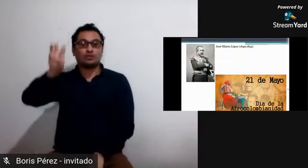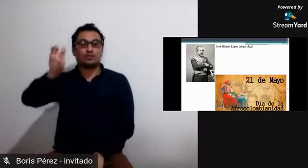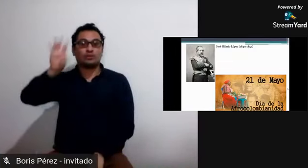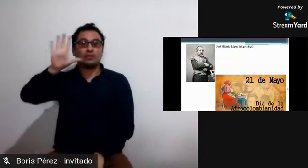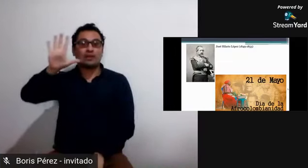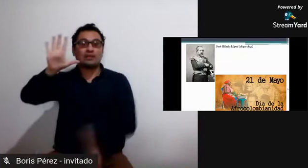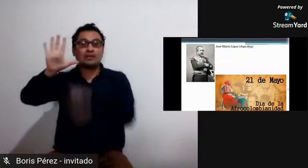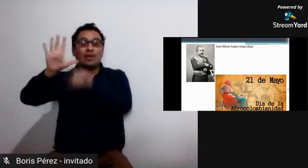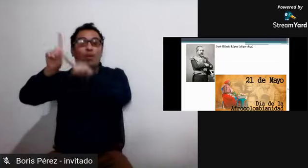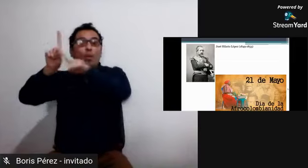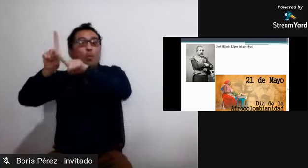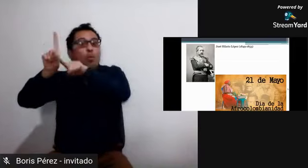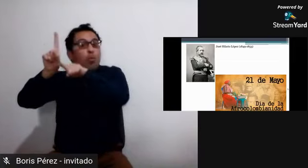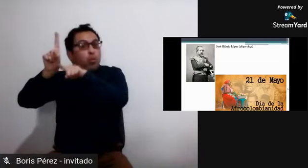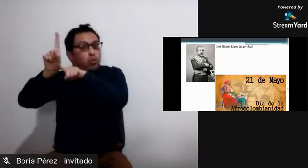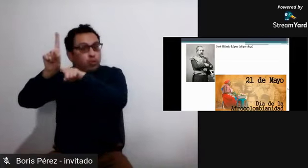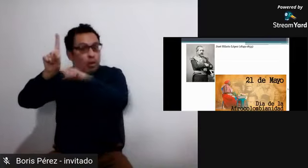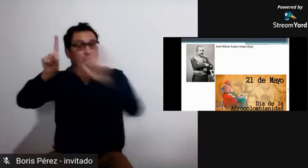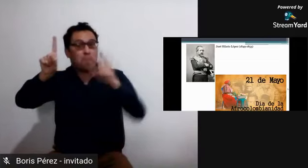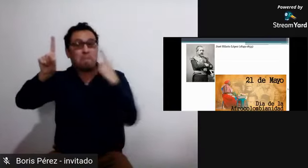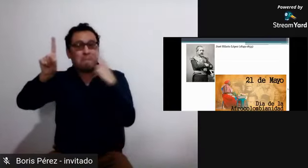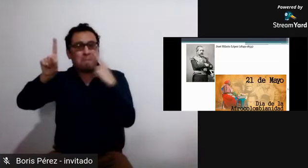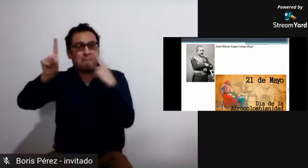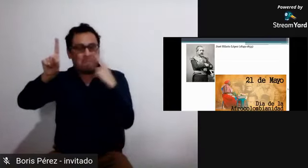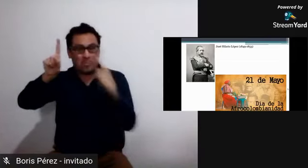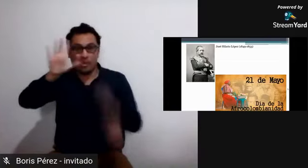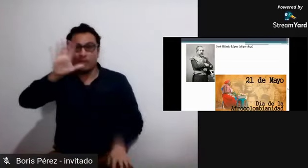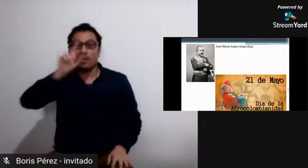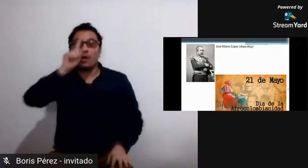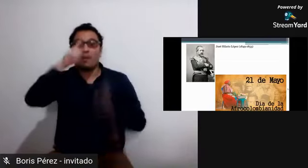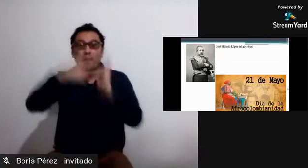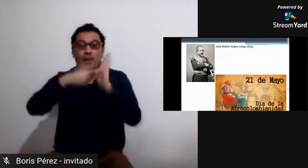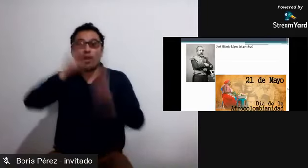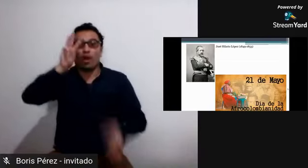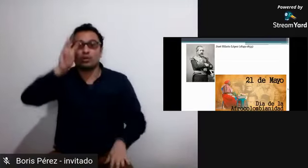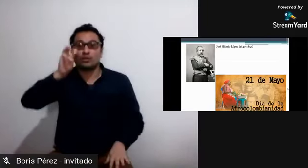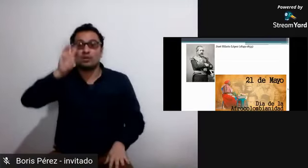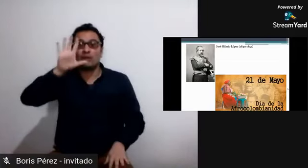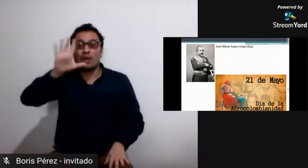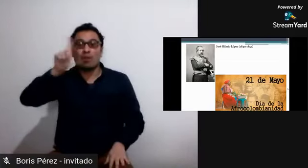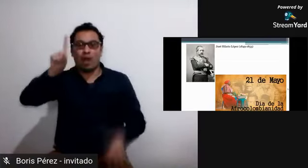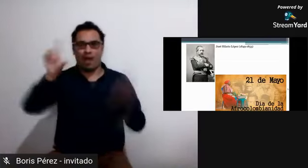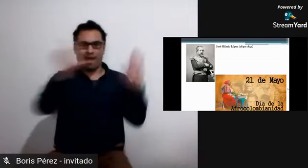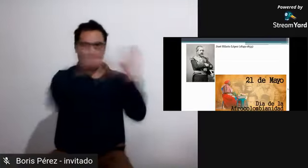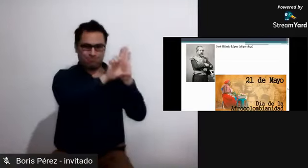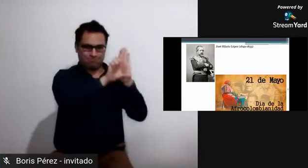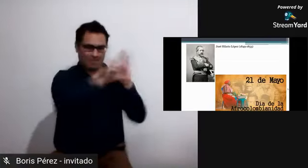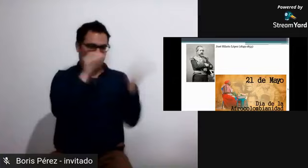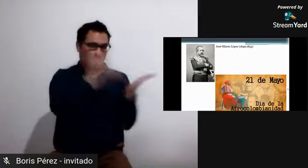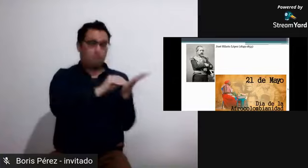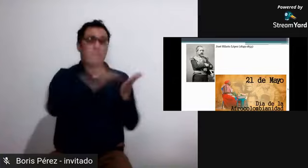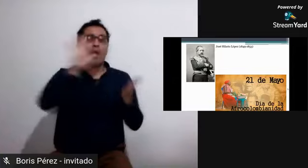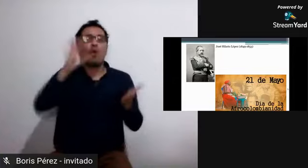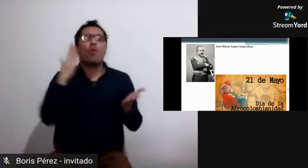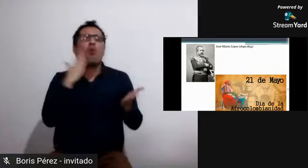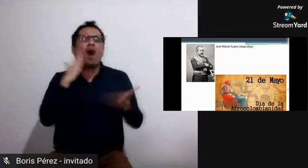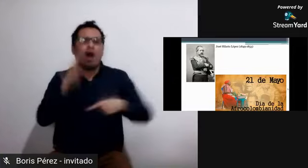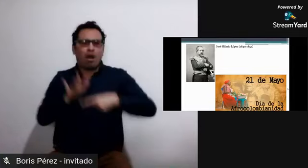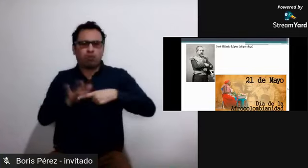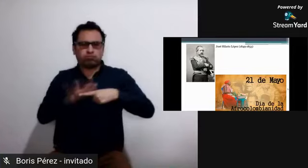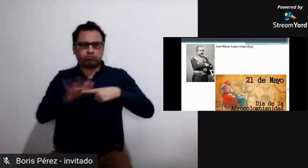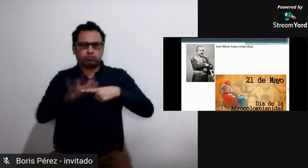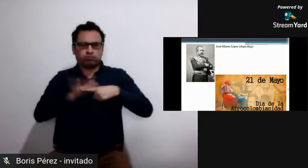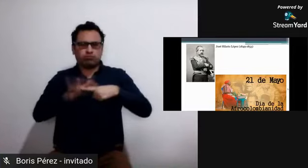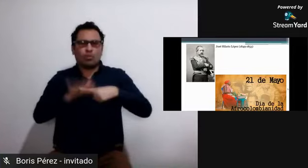además de eso, se conmemora el 21 de mayo como el Día de la Afrocolombianidad. Entonces,